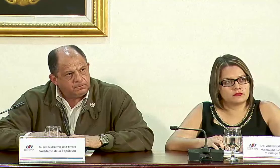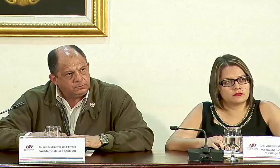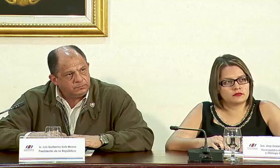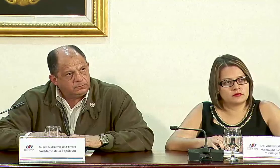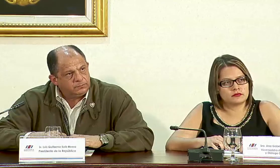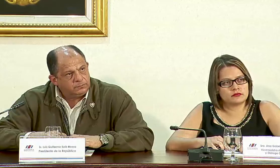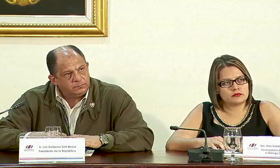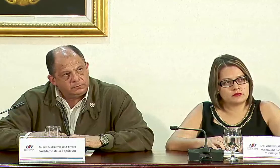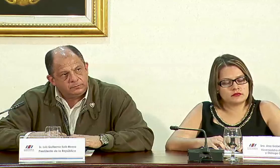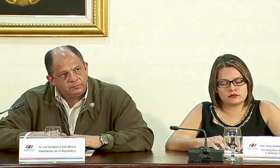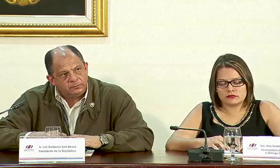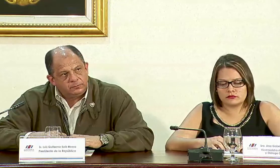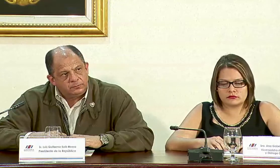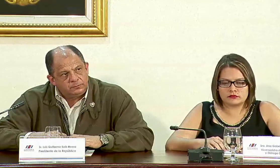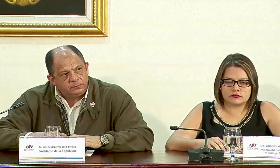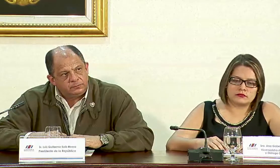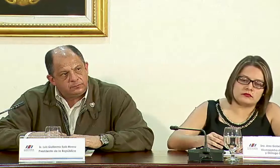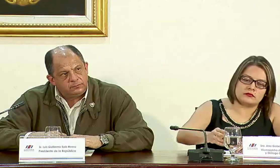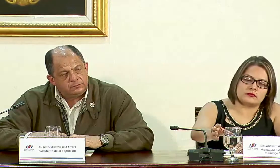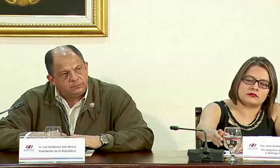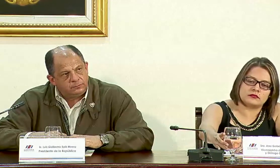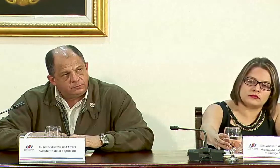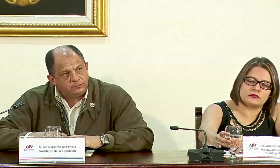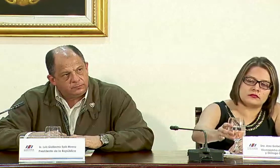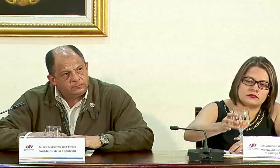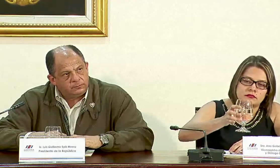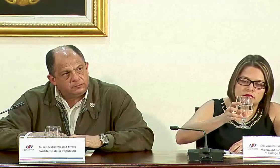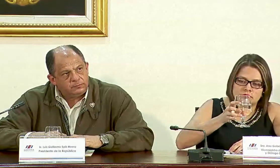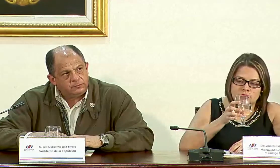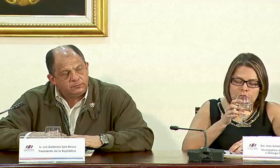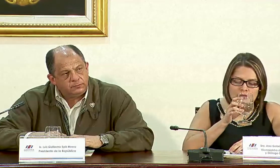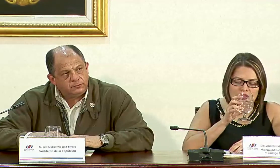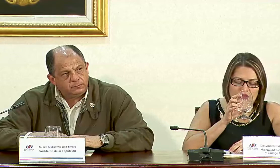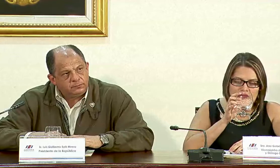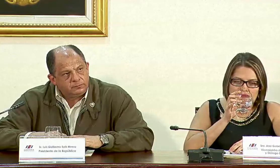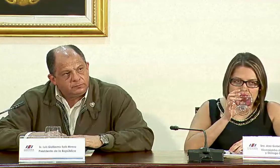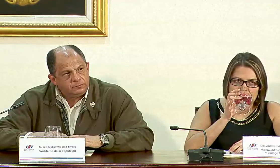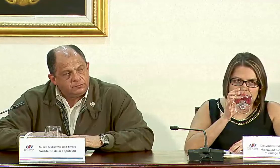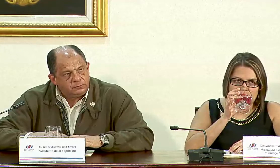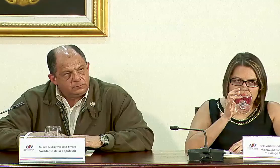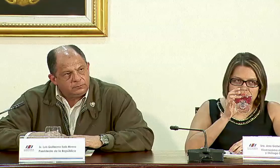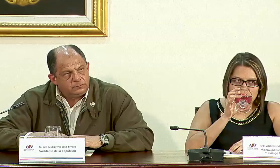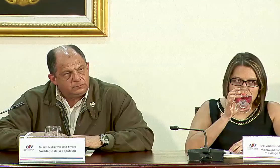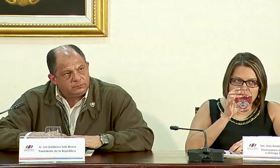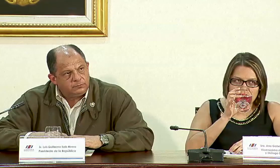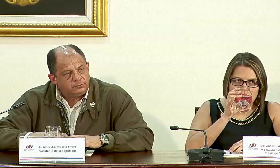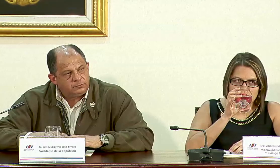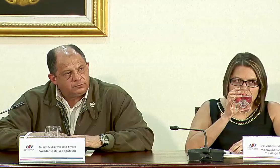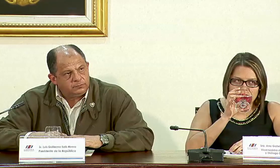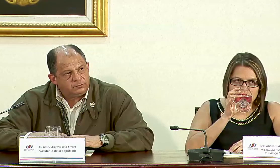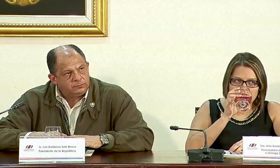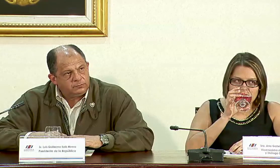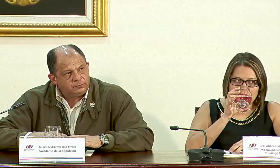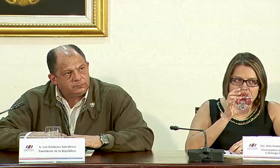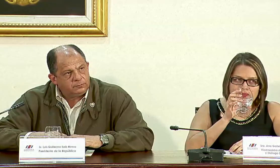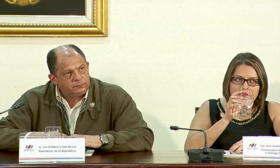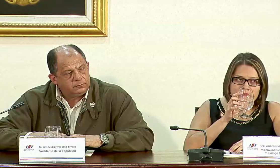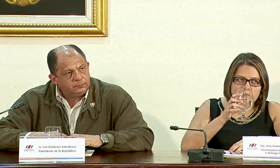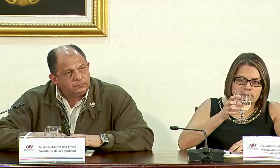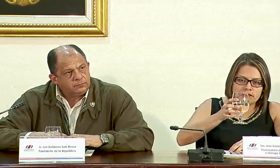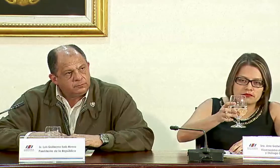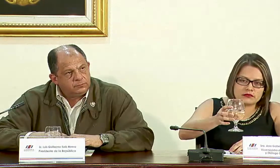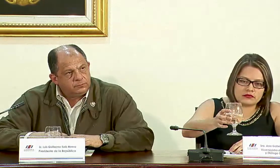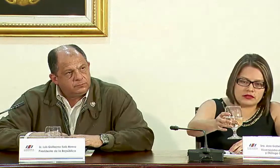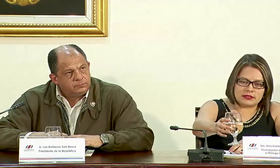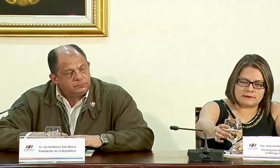se ha planteado mucho el tema de don Iván Brenes y su participación el hecho de que el sábado pasado no estuviera en el COE